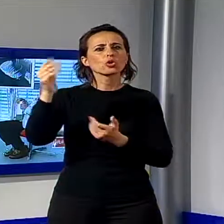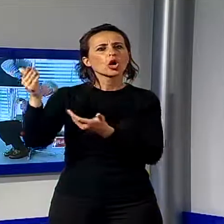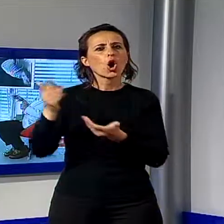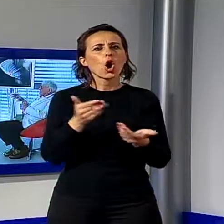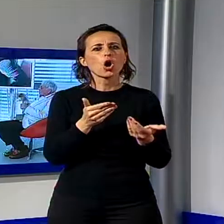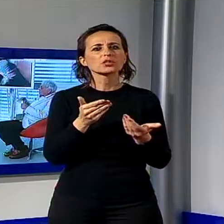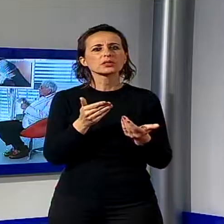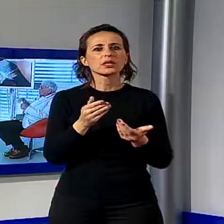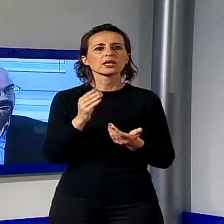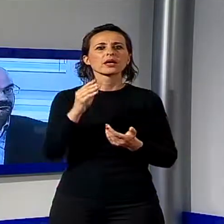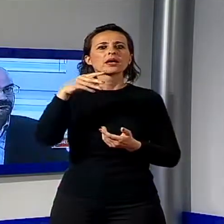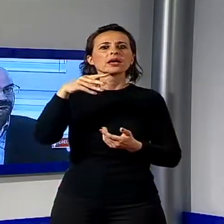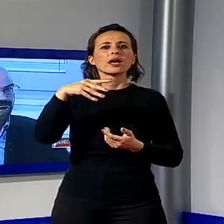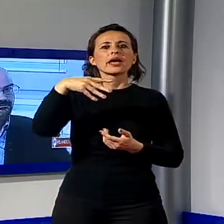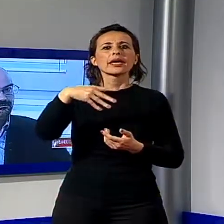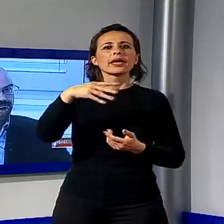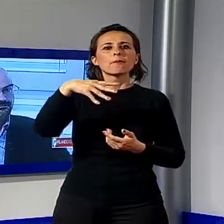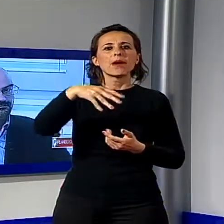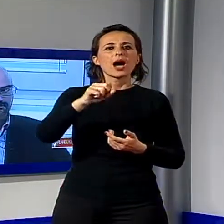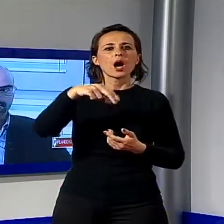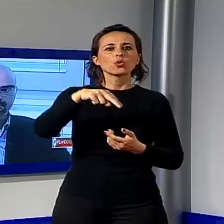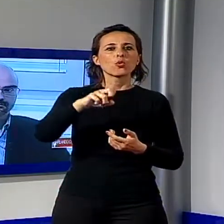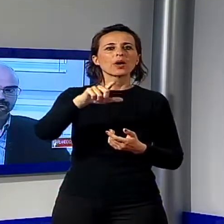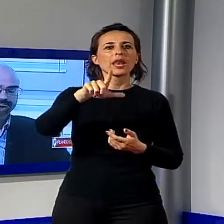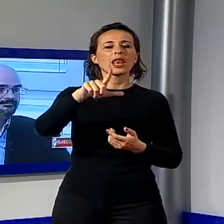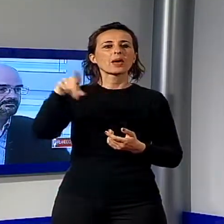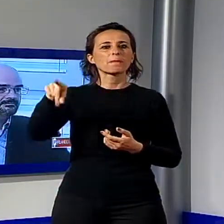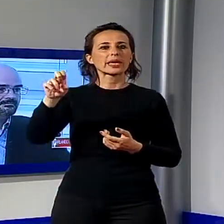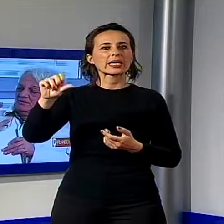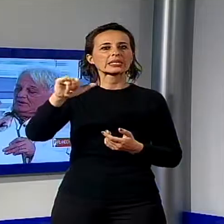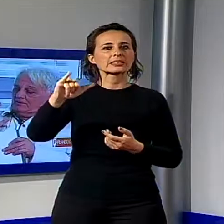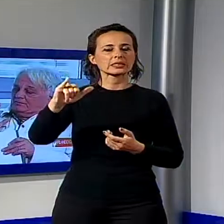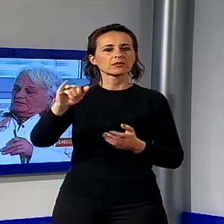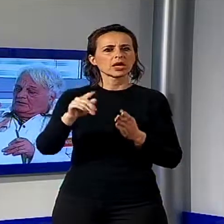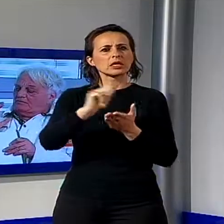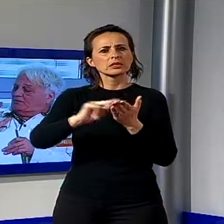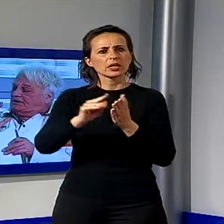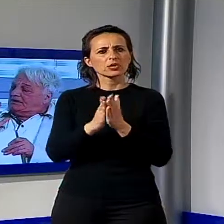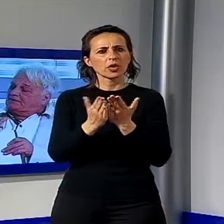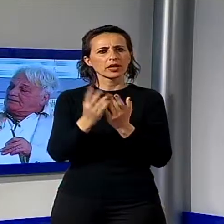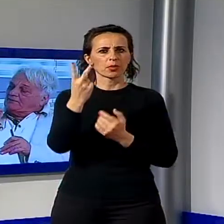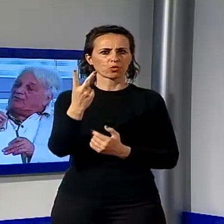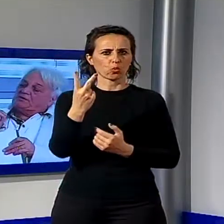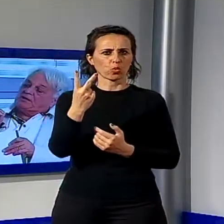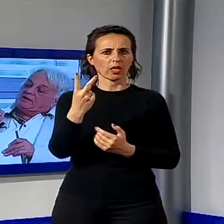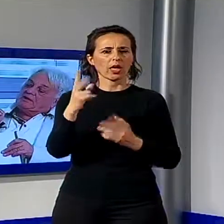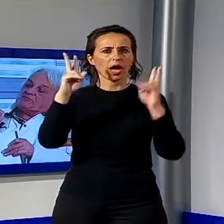Manuel Pesi, autore di due libri di grande interesse sulla chiesa lucchese nel periodo dell